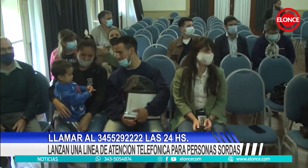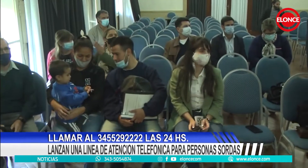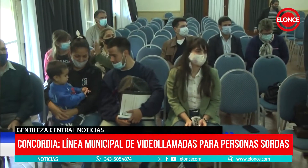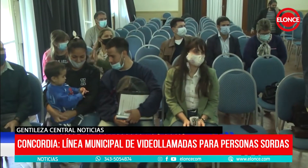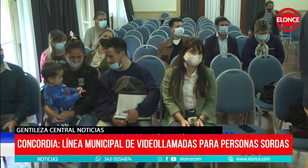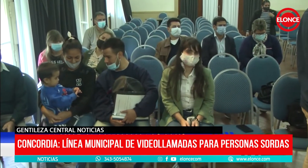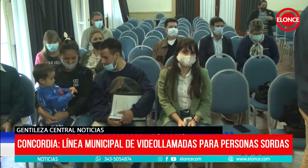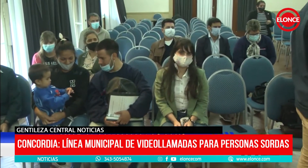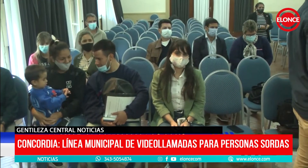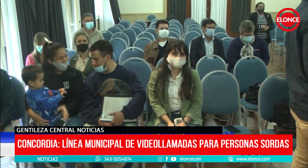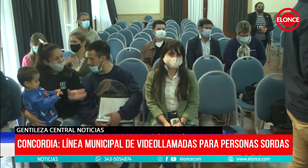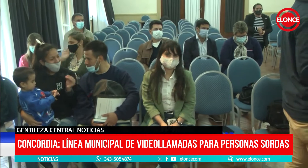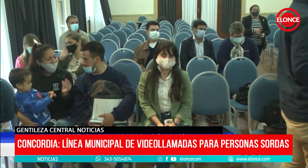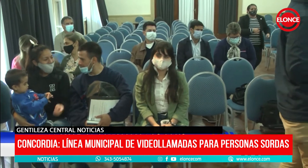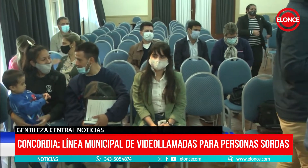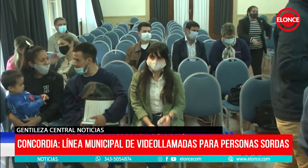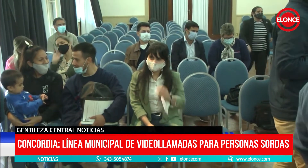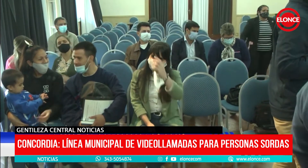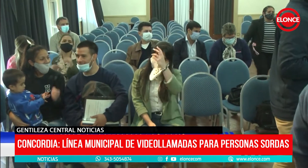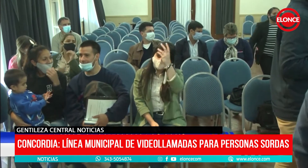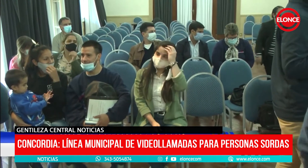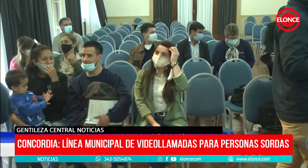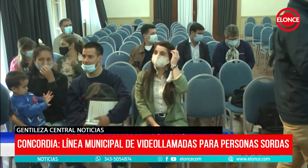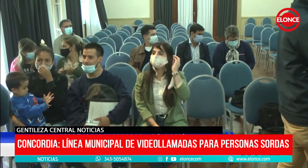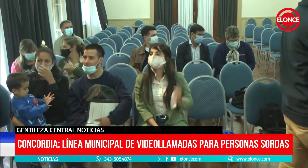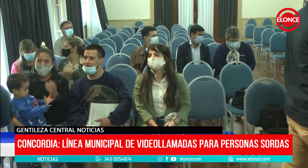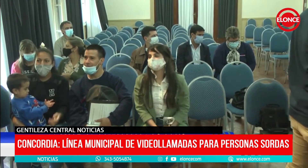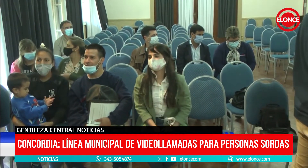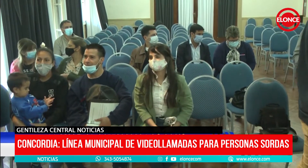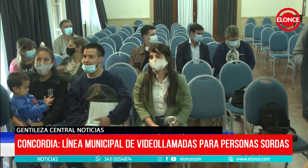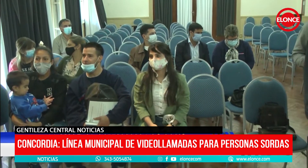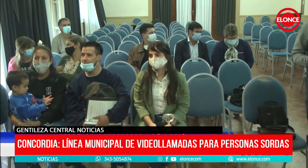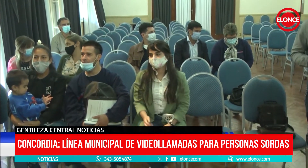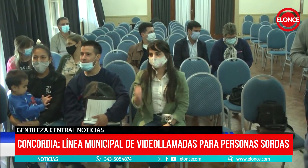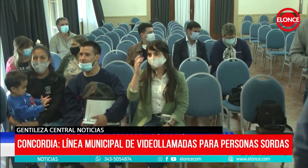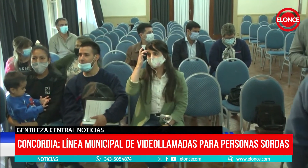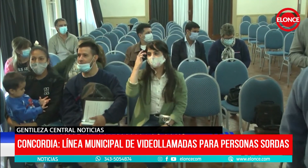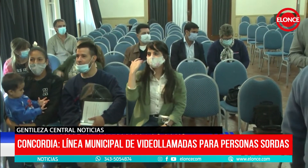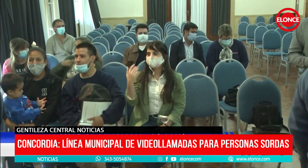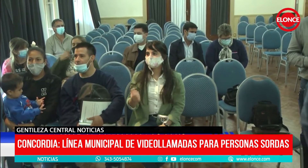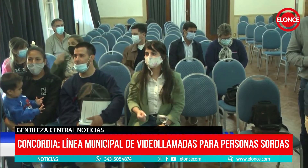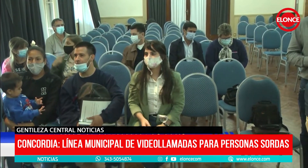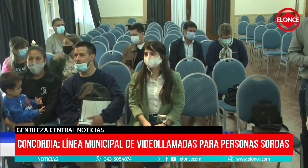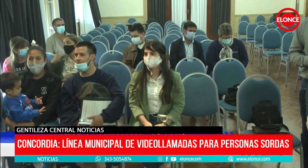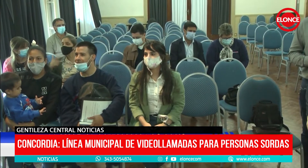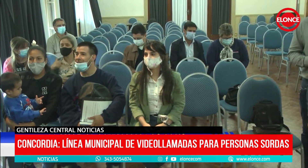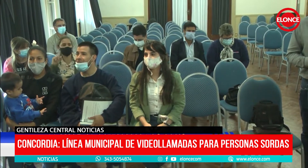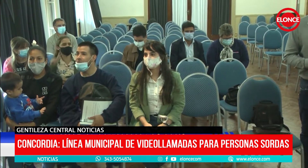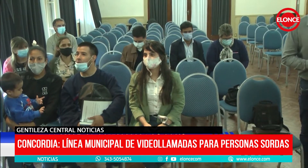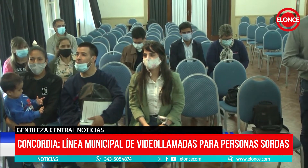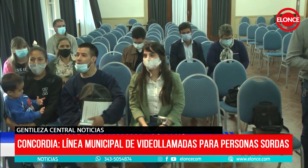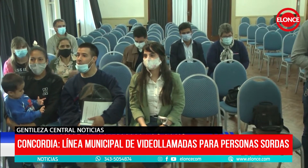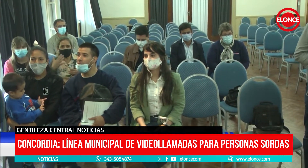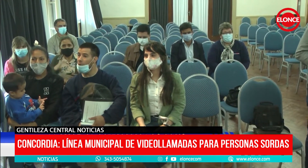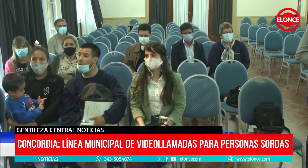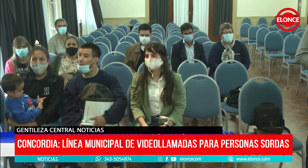que es la línea de videollamados para toda la comunidad sorda después de una demanda que fue creciendo justamente en la época de